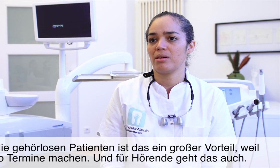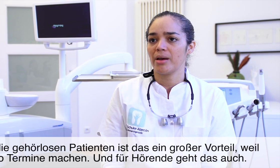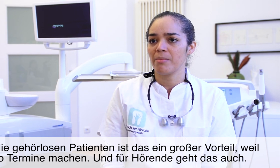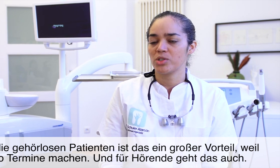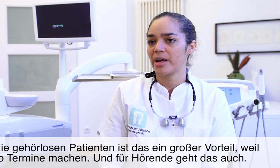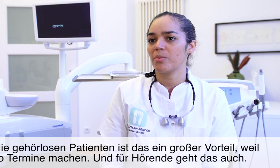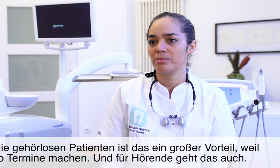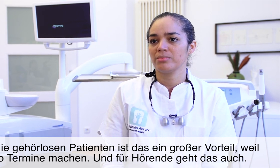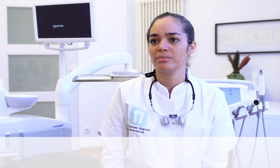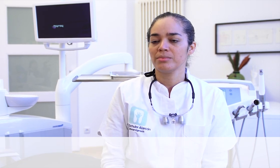immer schreiben.